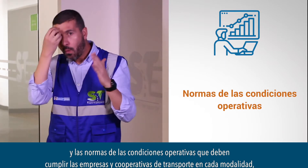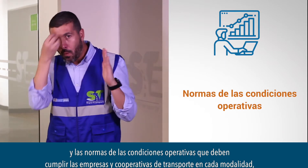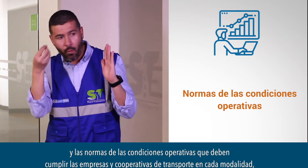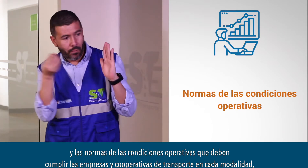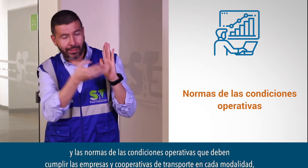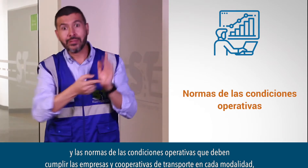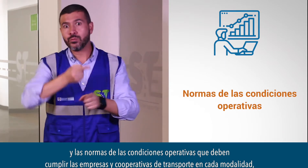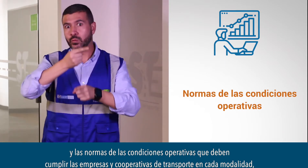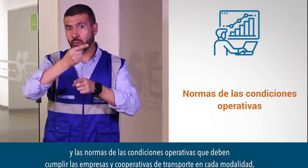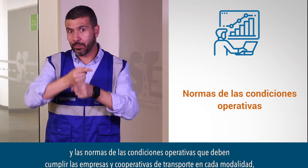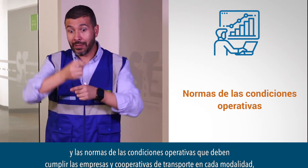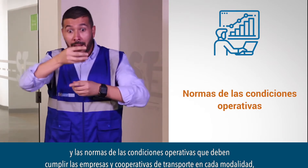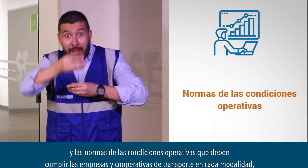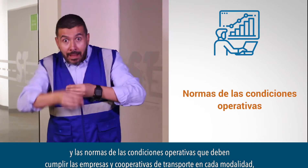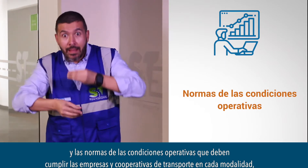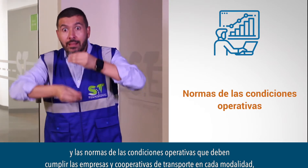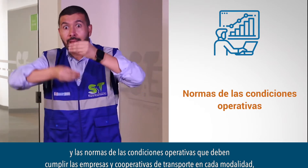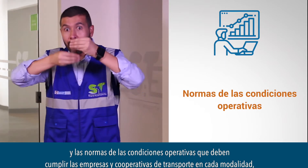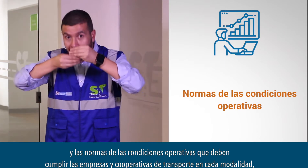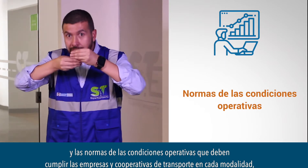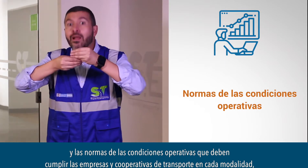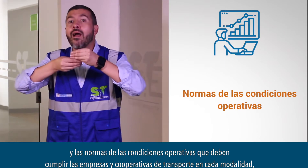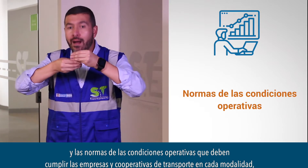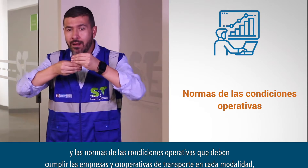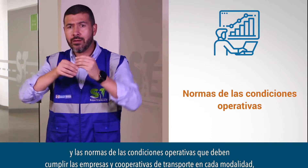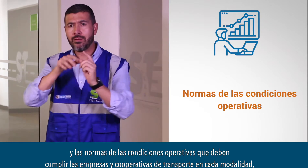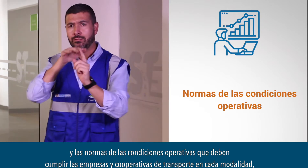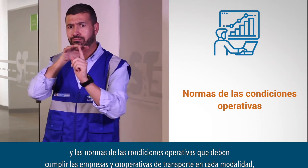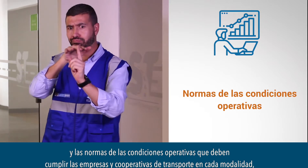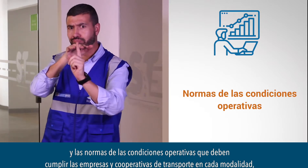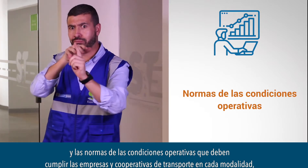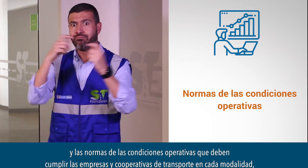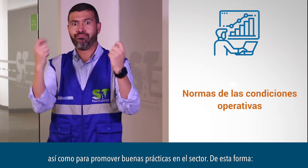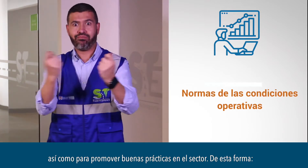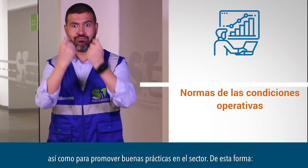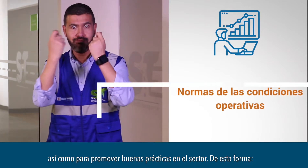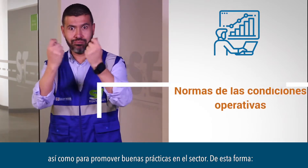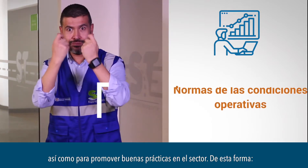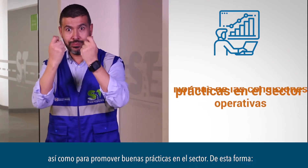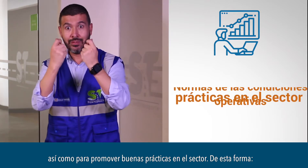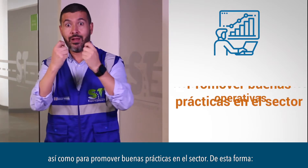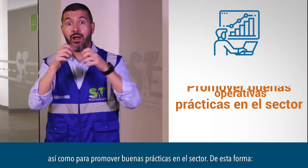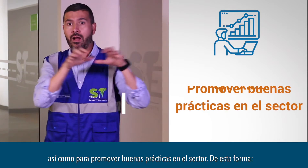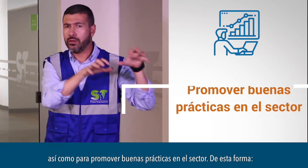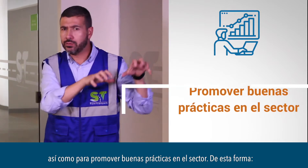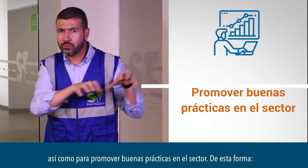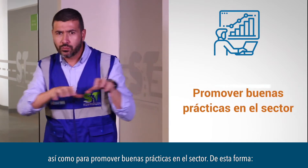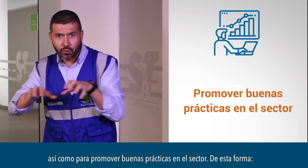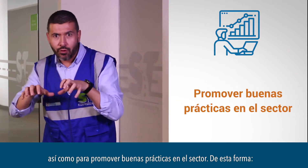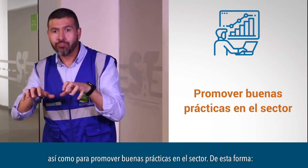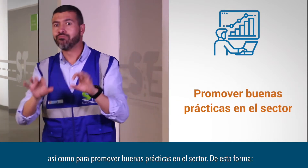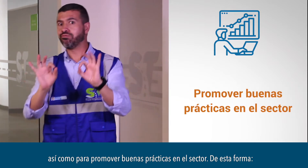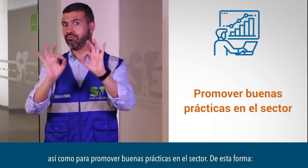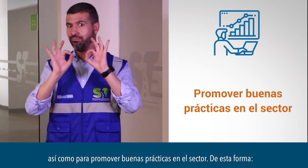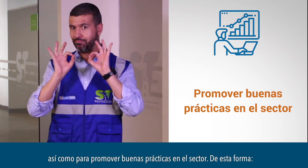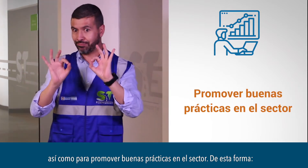transporte en cada modalidad, así como para promover buenas prácticas en el sector,